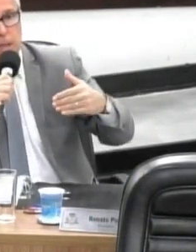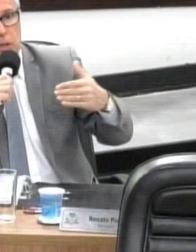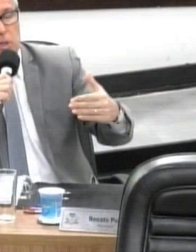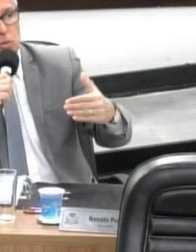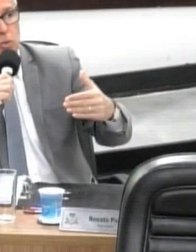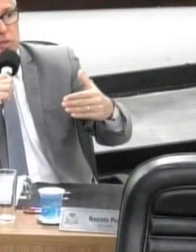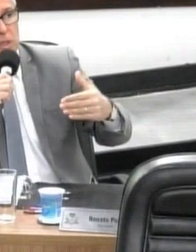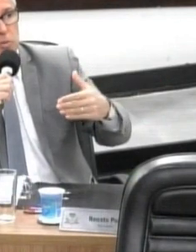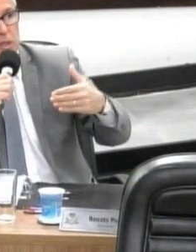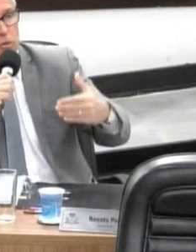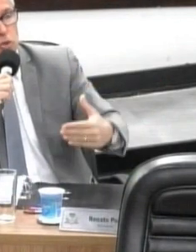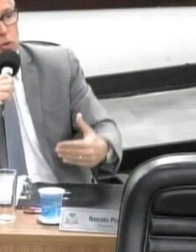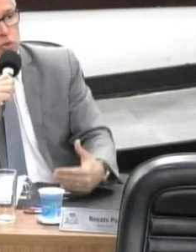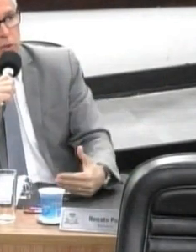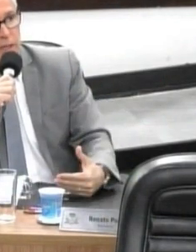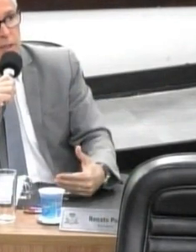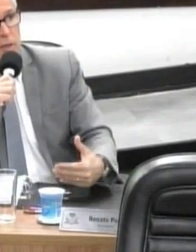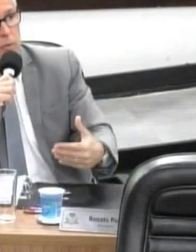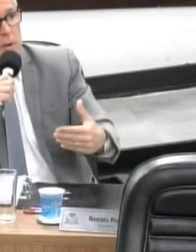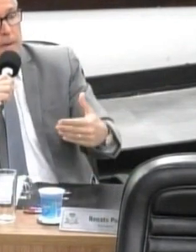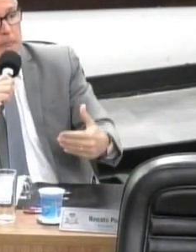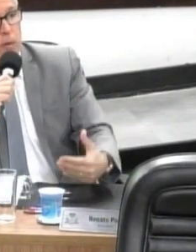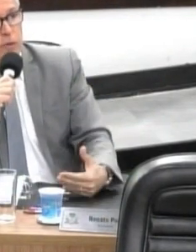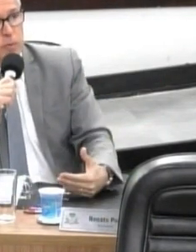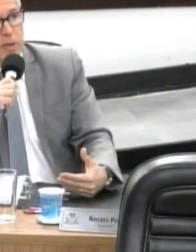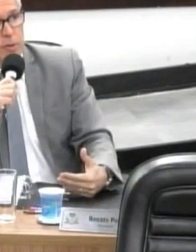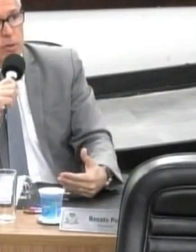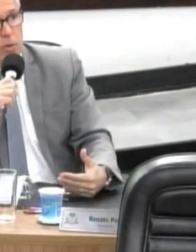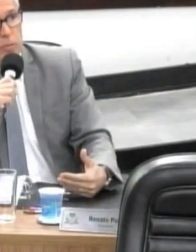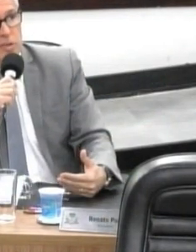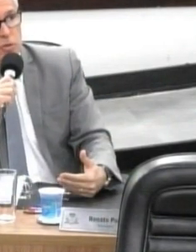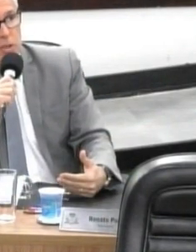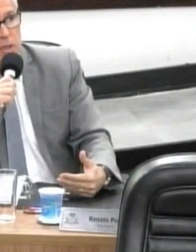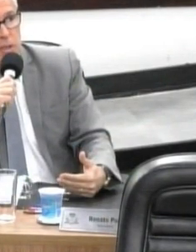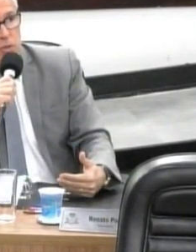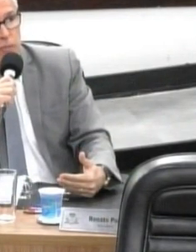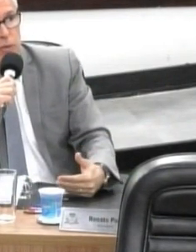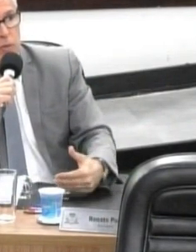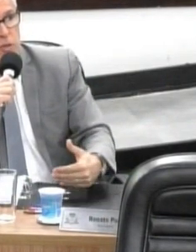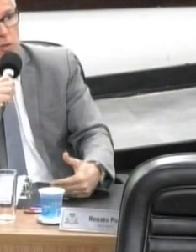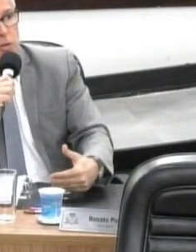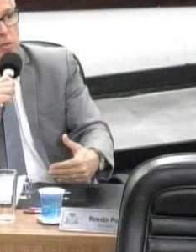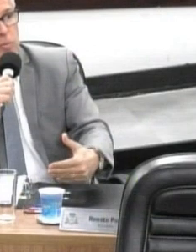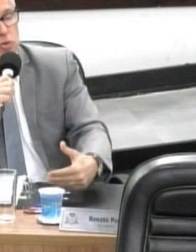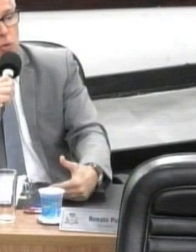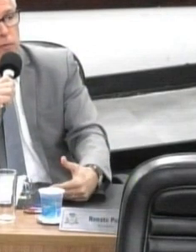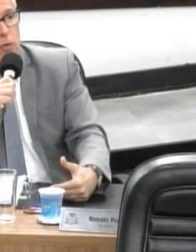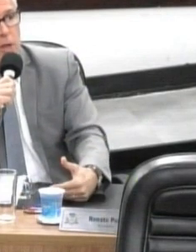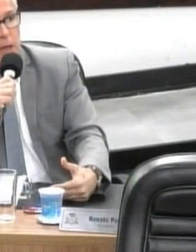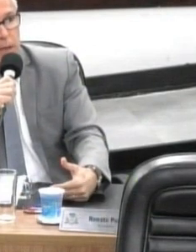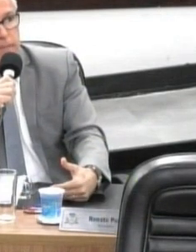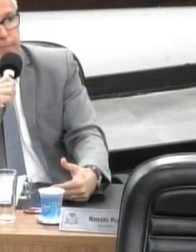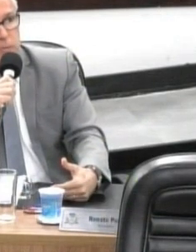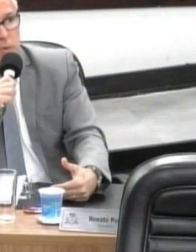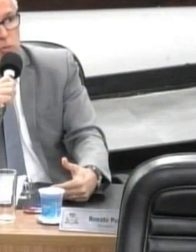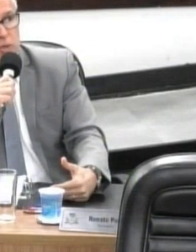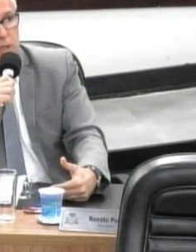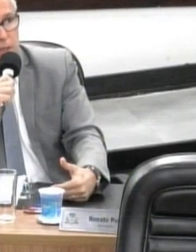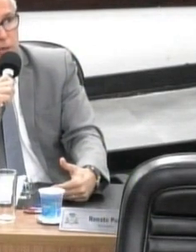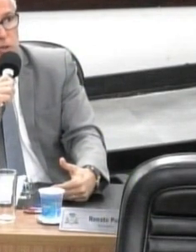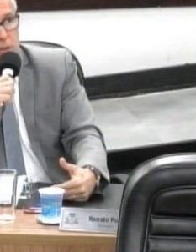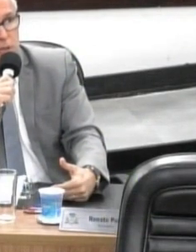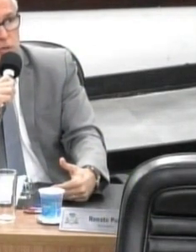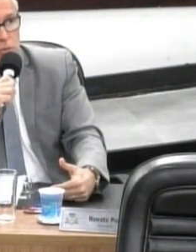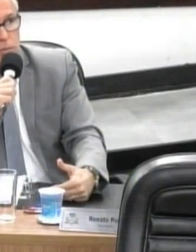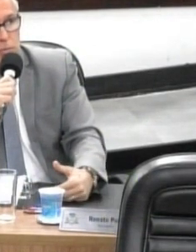e nós não conseguimos até hoje solucionar. Então, eu fiz uma reunião com a Comissão de Trânsito, ficou decidido que nós vamos convocar o